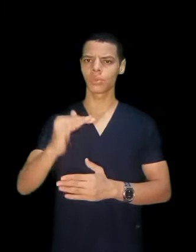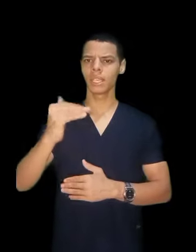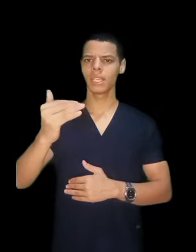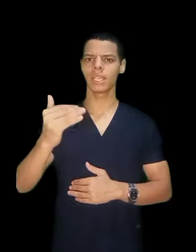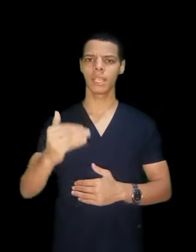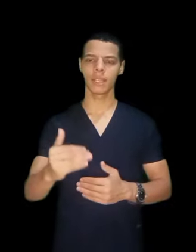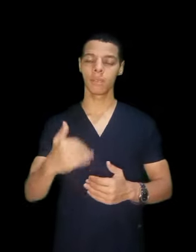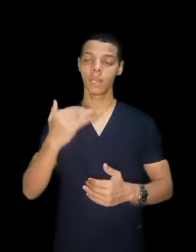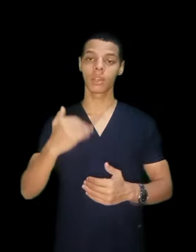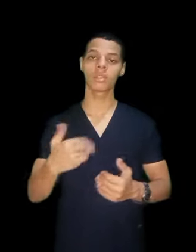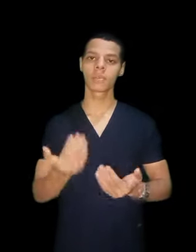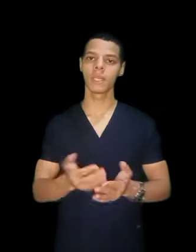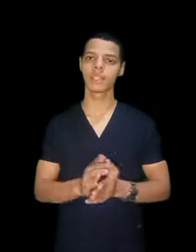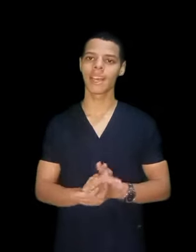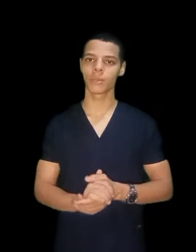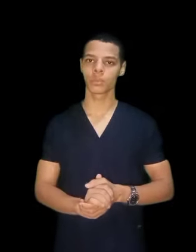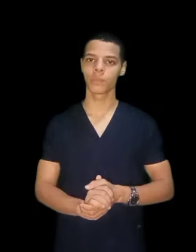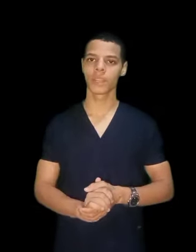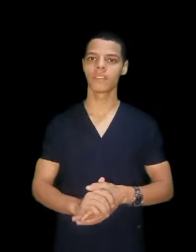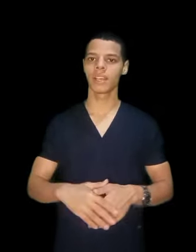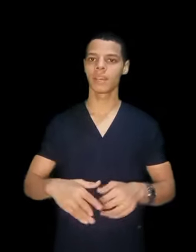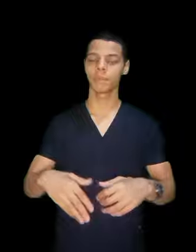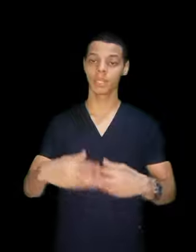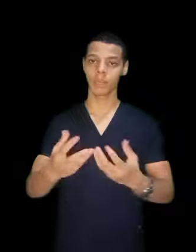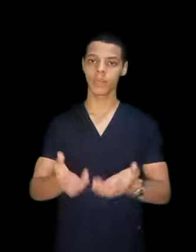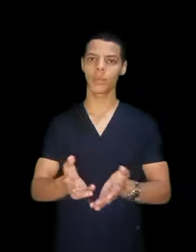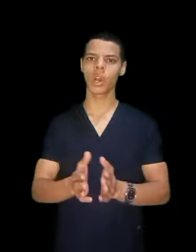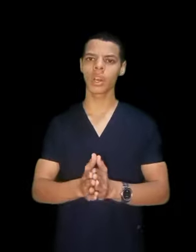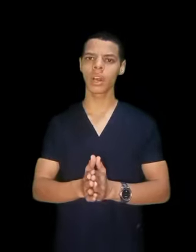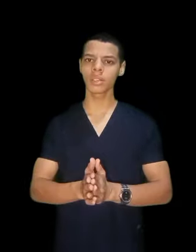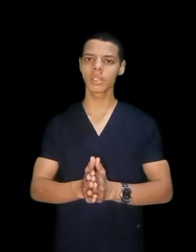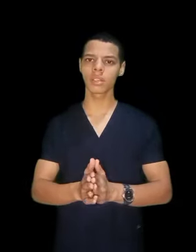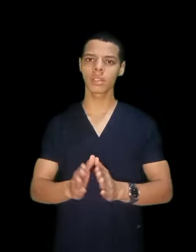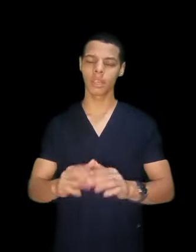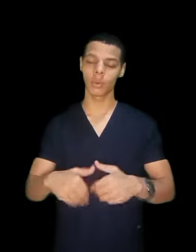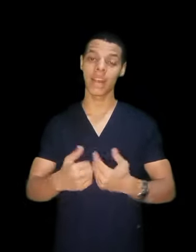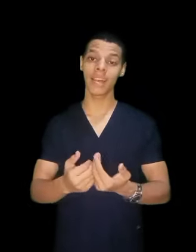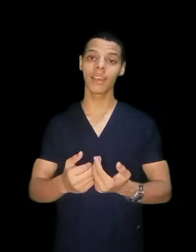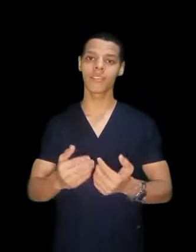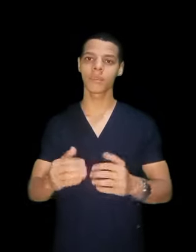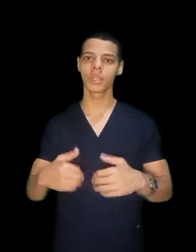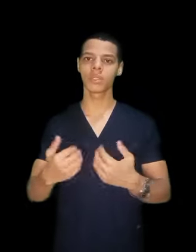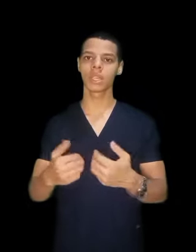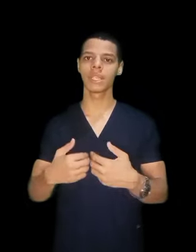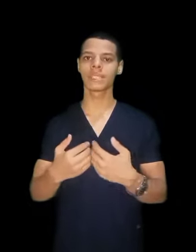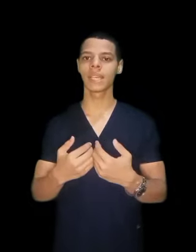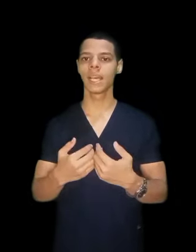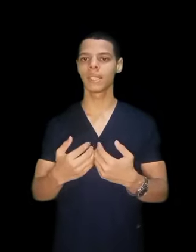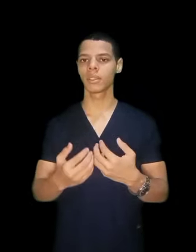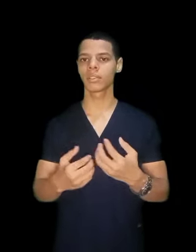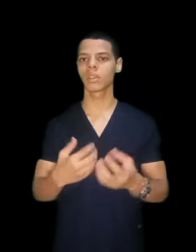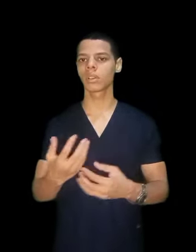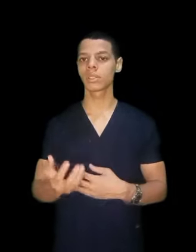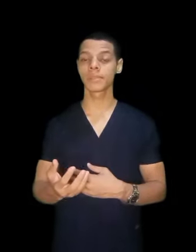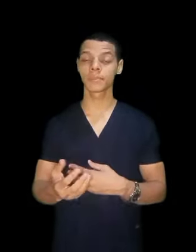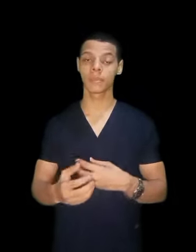بالقسم اللي انت عاوزه فلما يبقى مجموع اكتر او اعلى فبتقدر ان انت تختار القسم